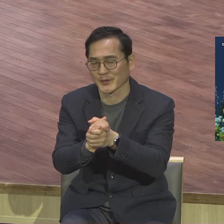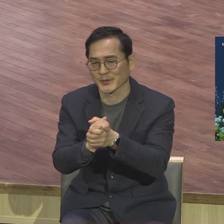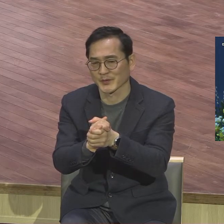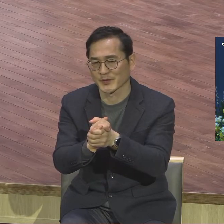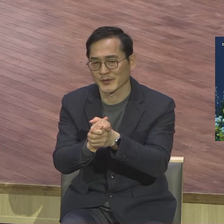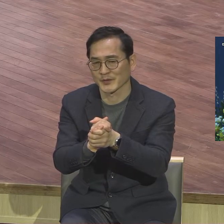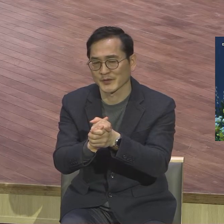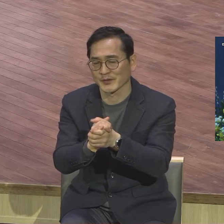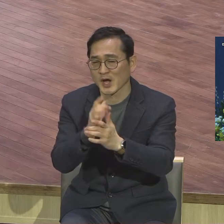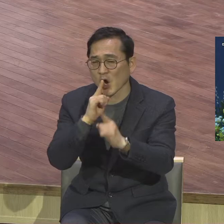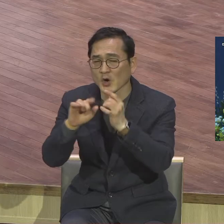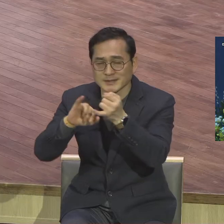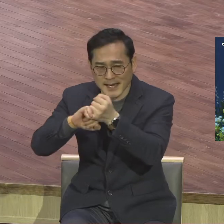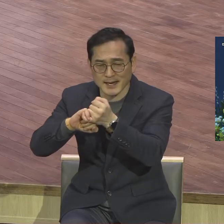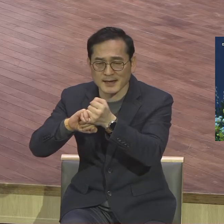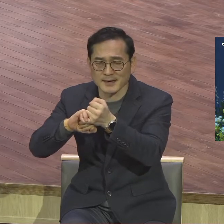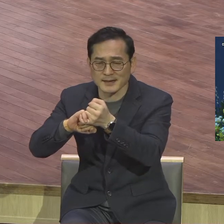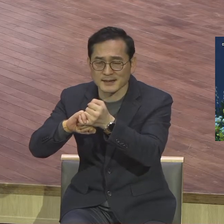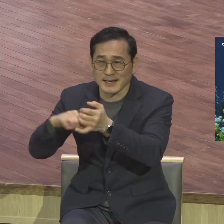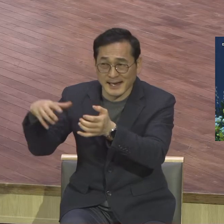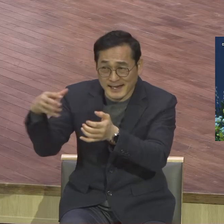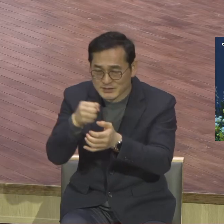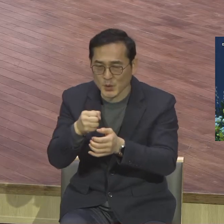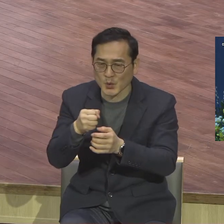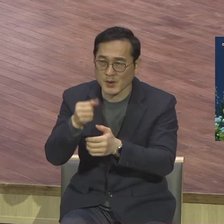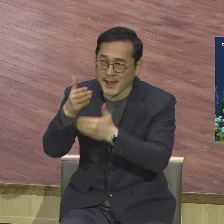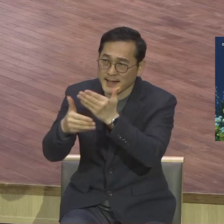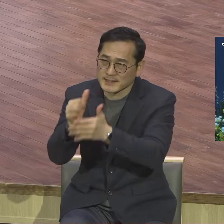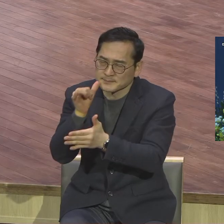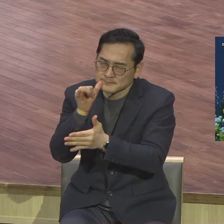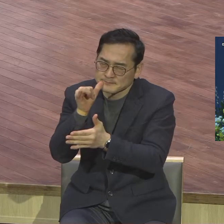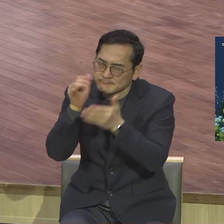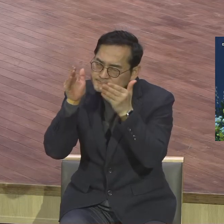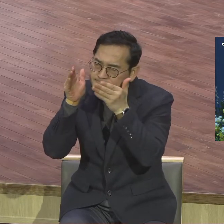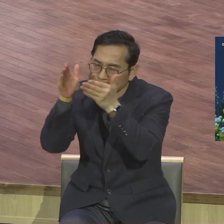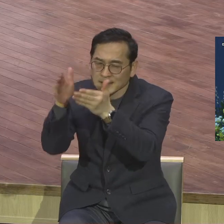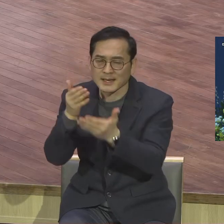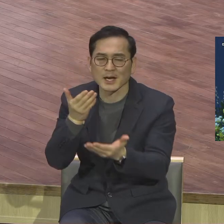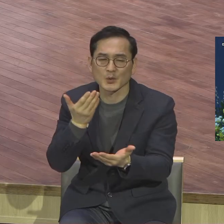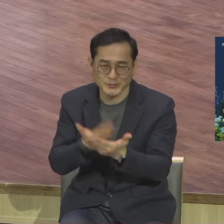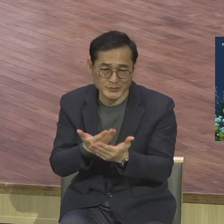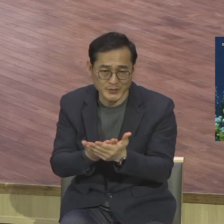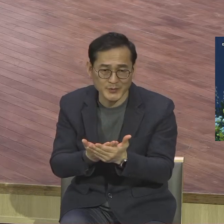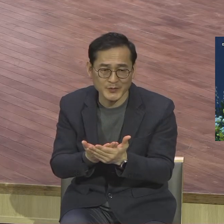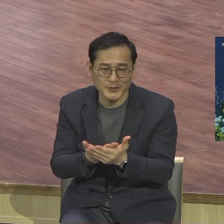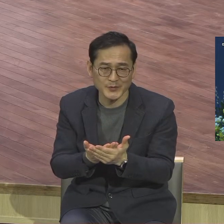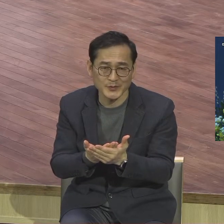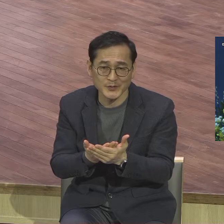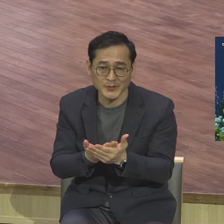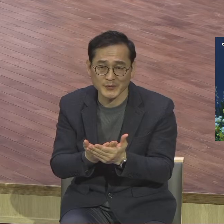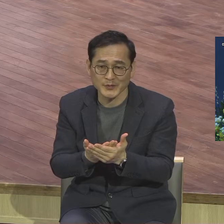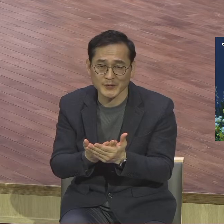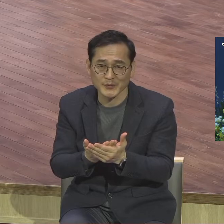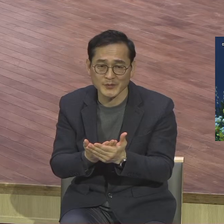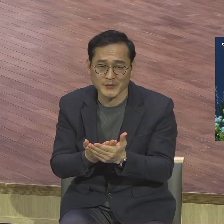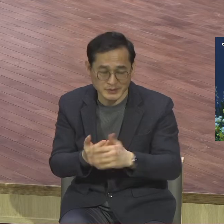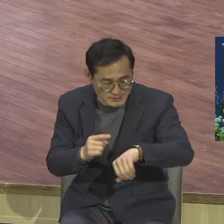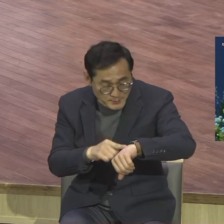삶을 새해는 살게 하여 조옵사사 그렇게 여러분이 생각하고 딱 5분 남았어요 5분